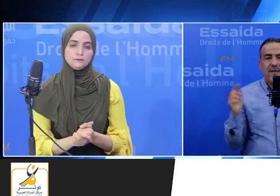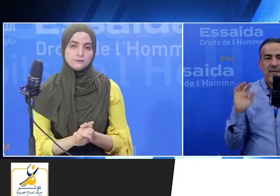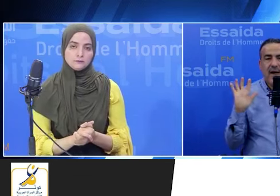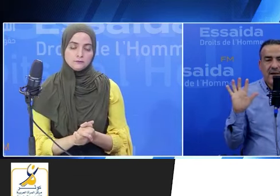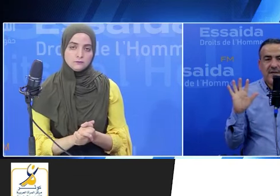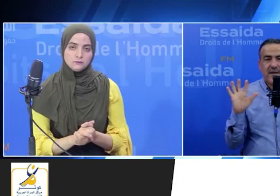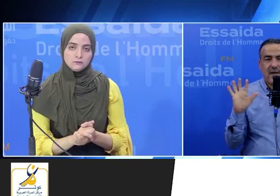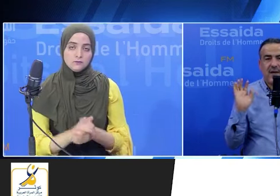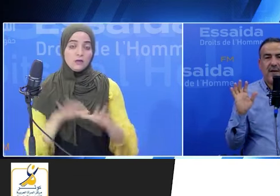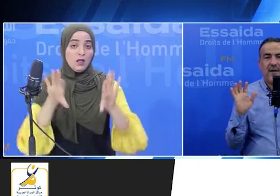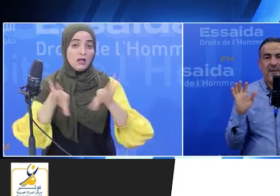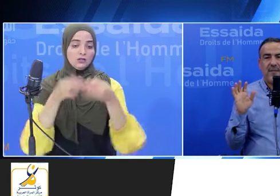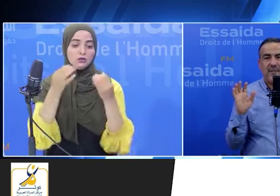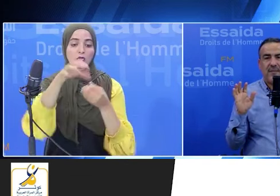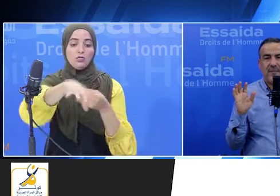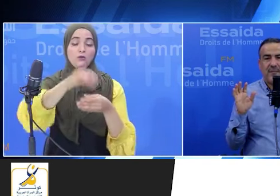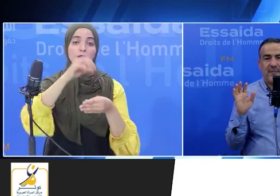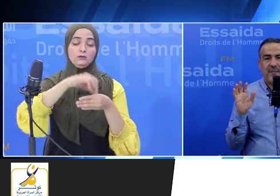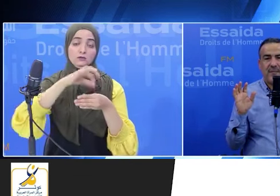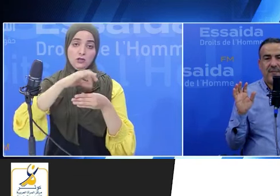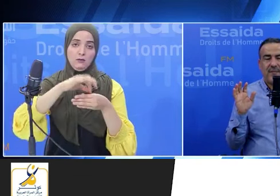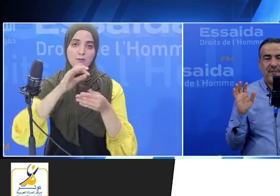ثم عشرة دوائر